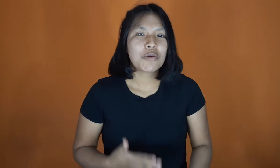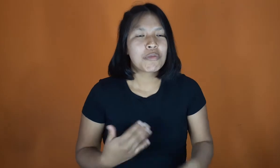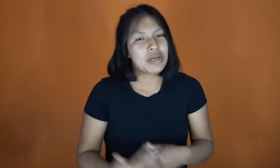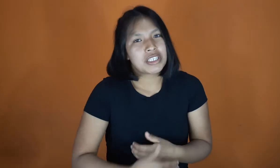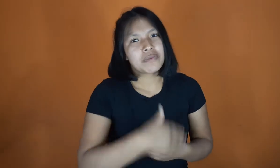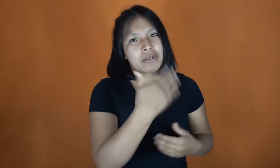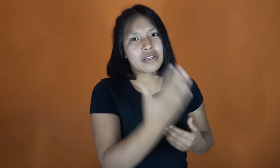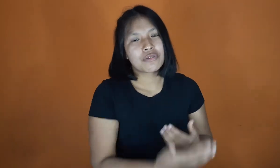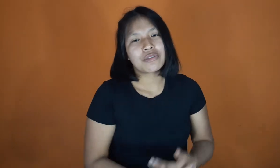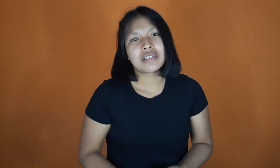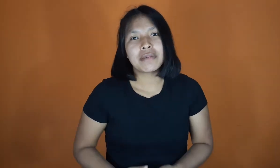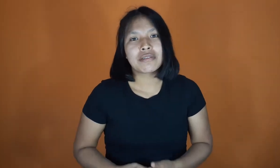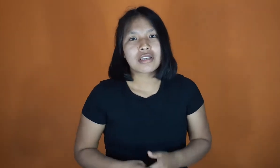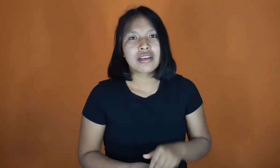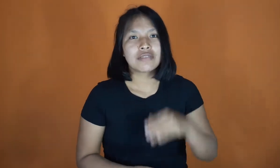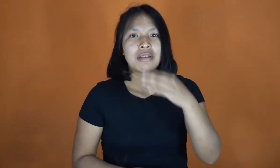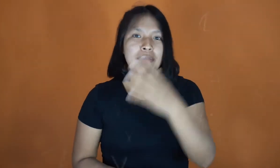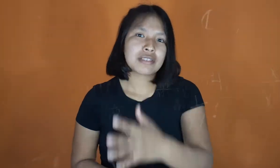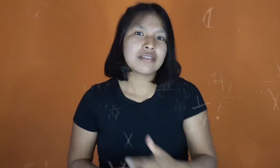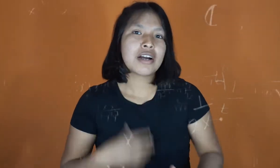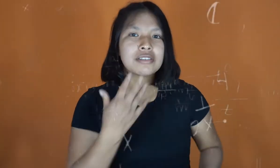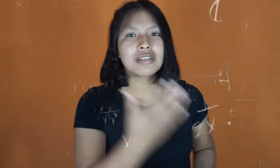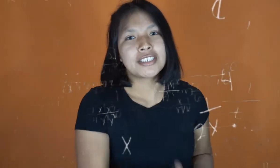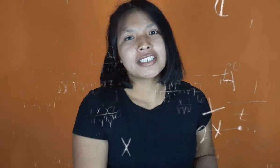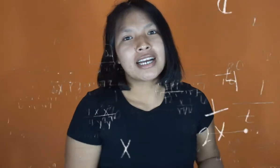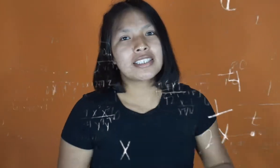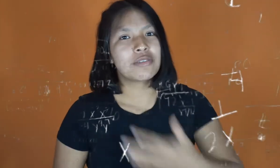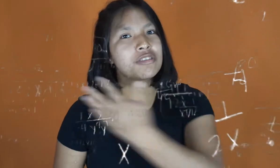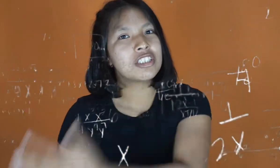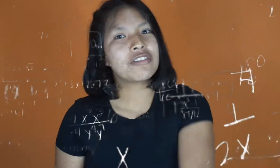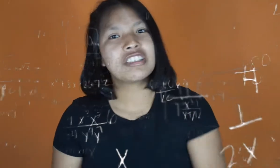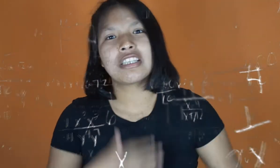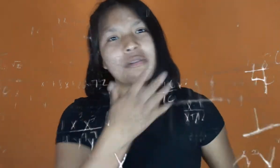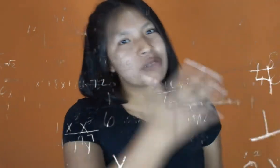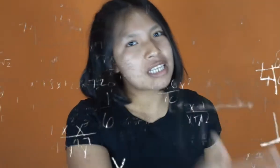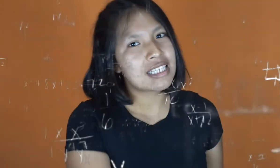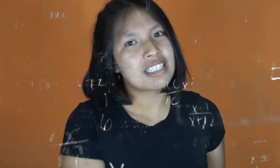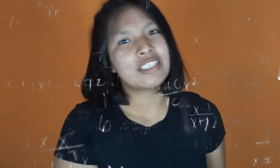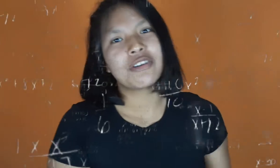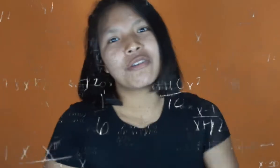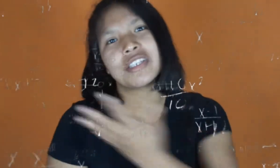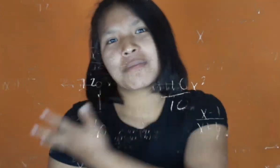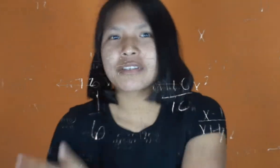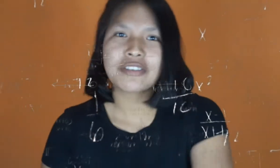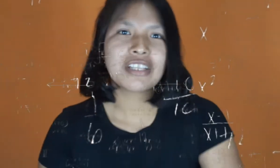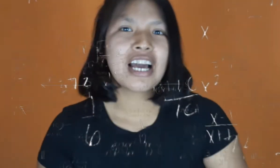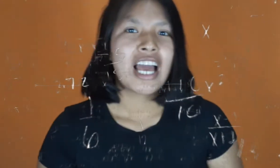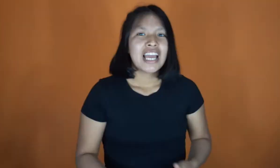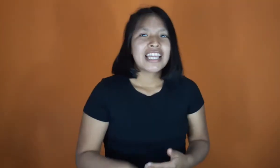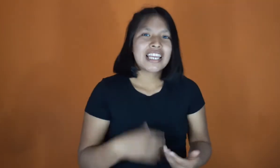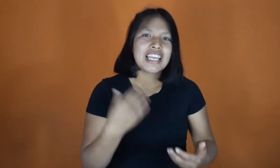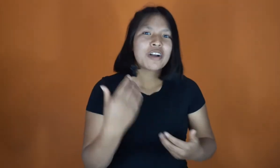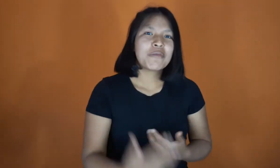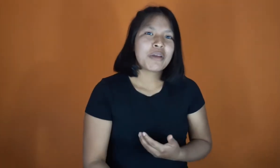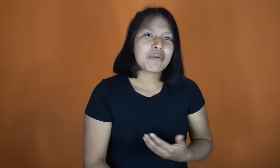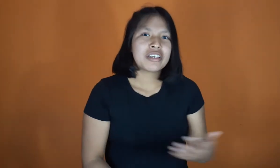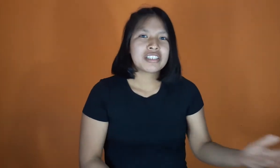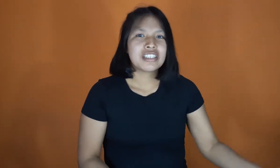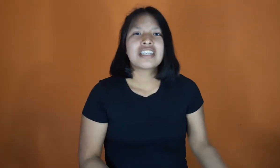cómo puedes expresar sus sentimientos hacia una persona, hacia una chica, hacia un chico, si te gusta ese chico o esa persona y cómo le puedes decir en el